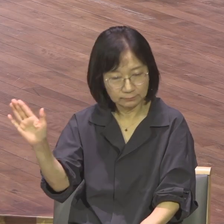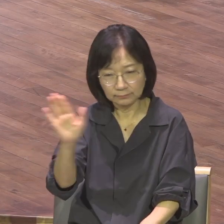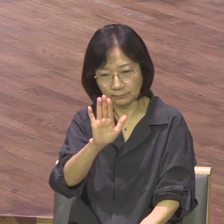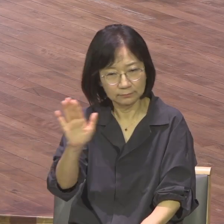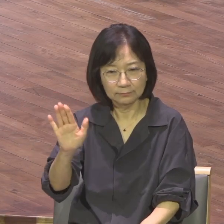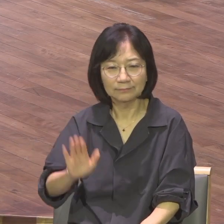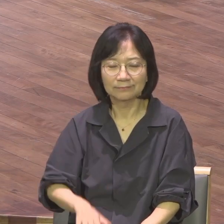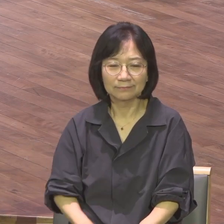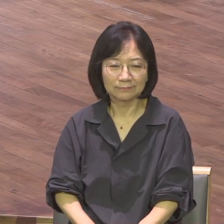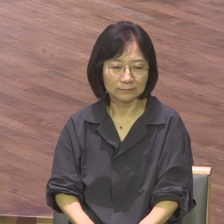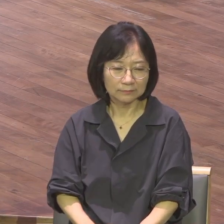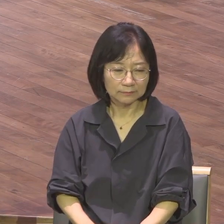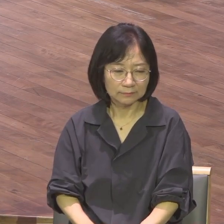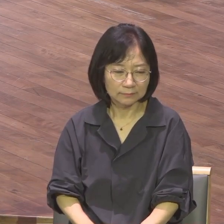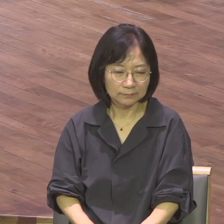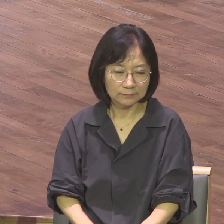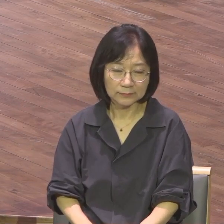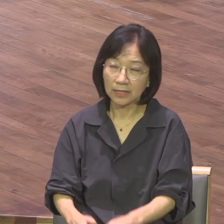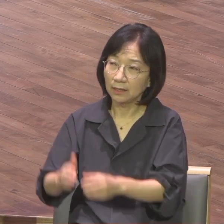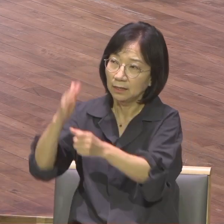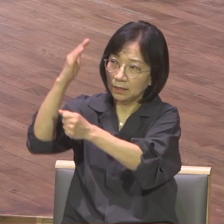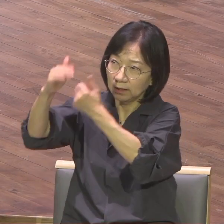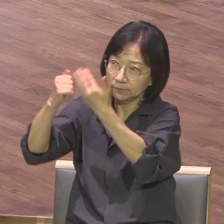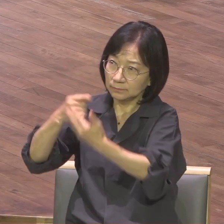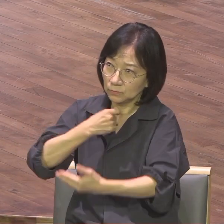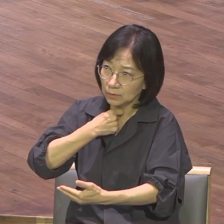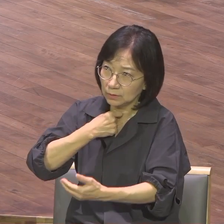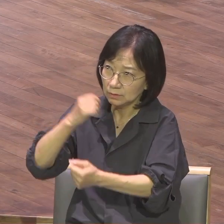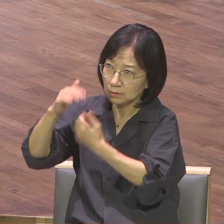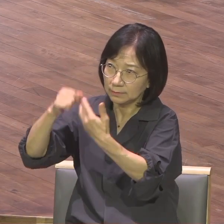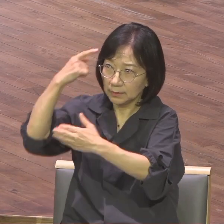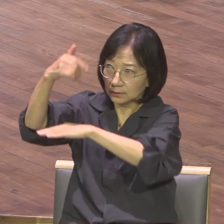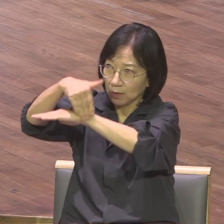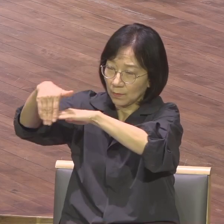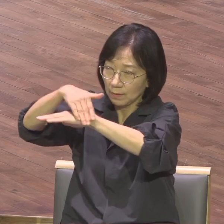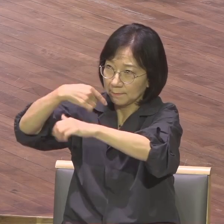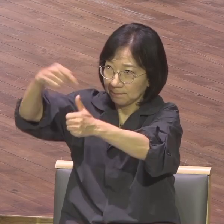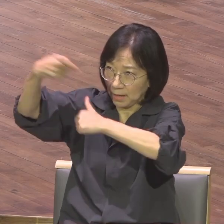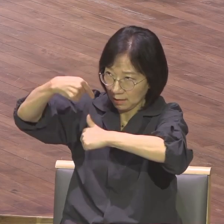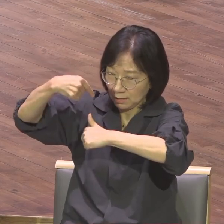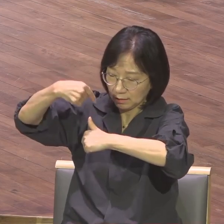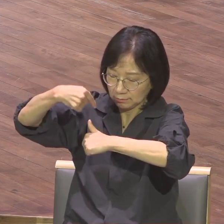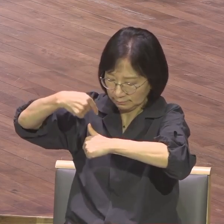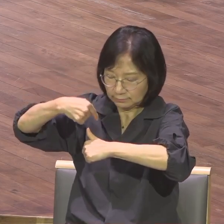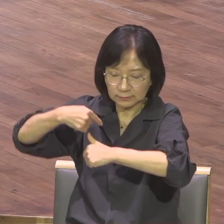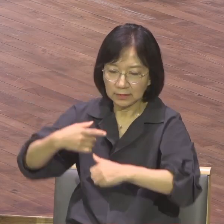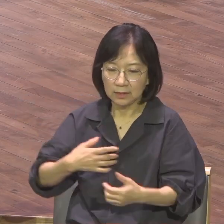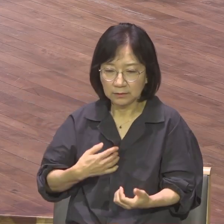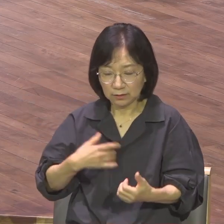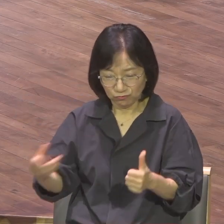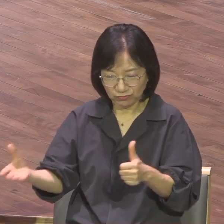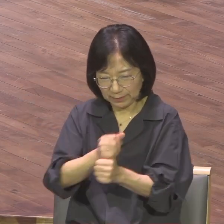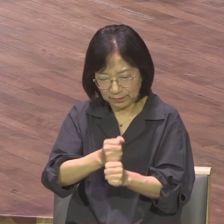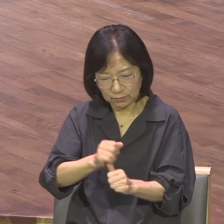하나님의 절대주권과 절대계획과 절대사명에 붙잡혀있는 바울을